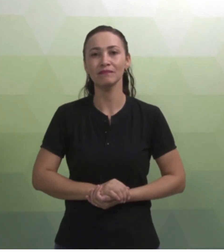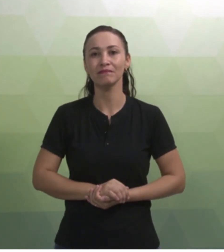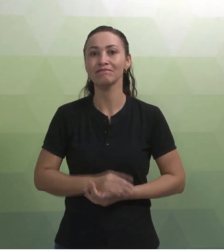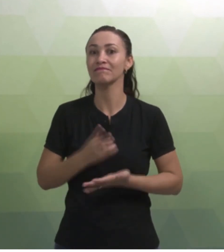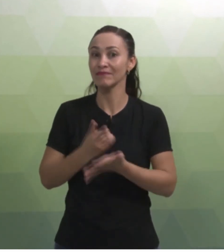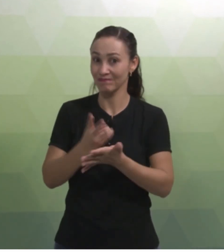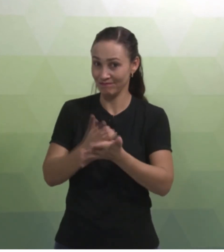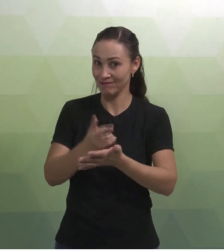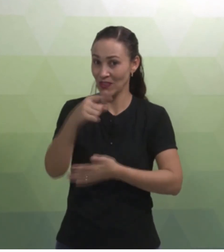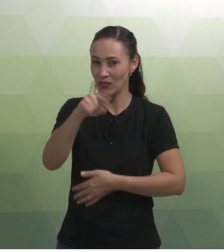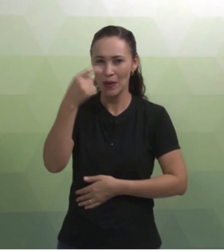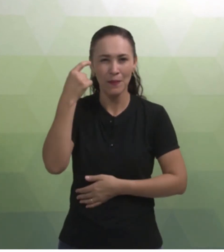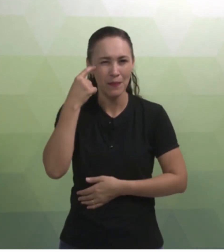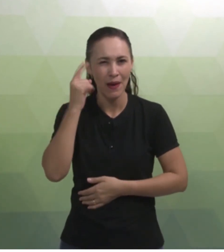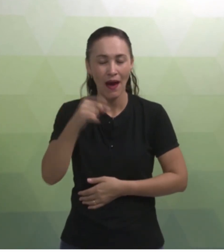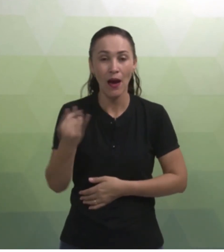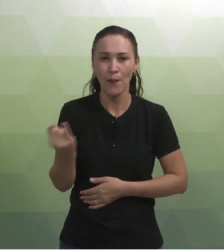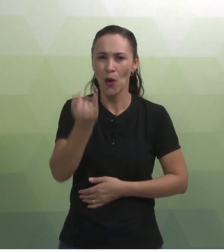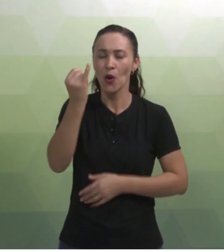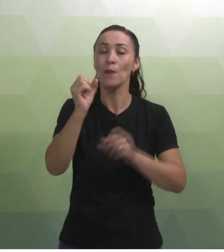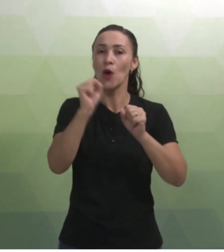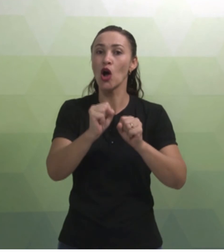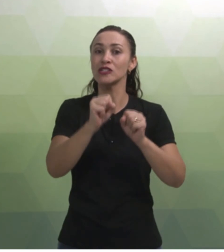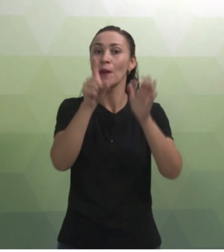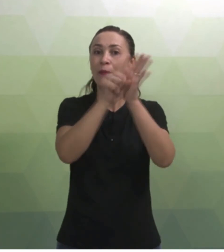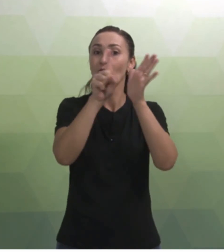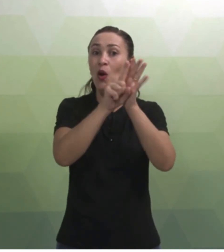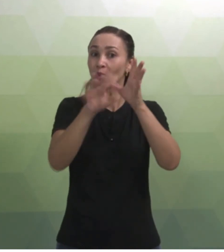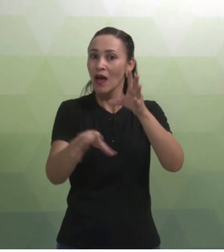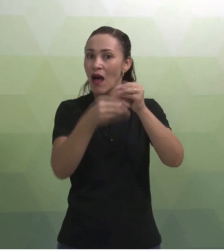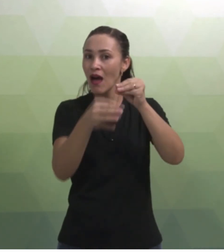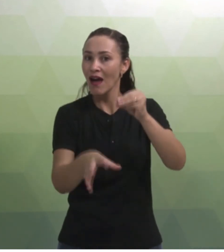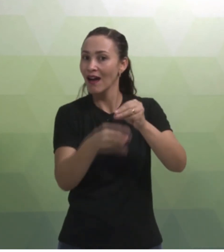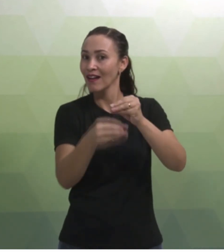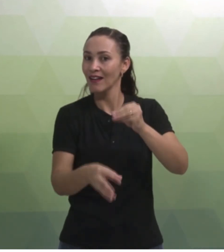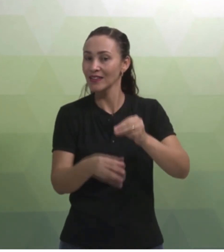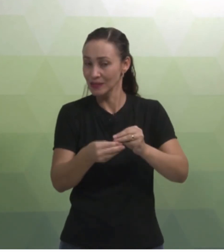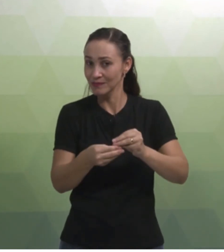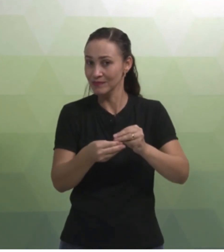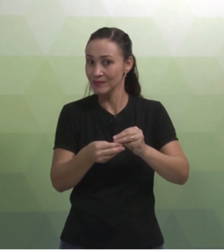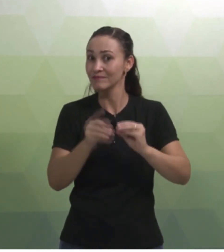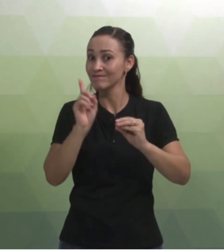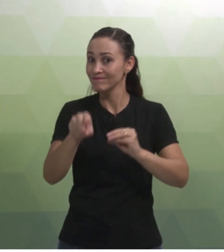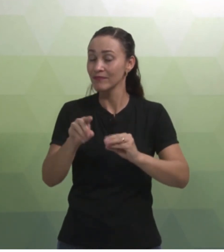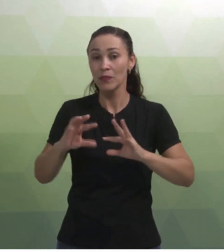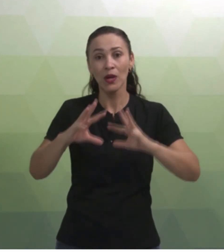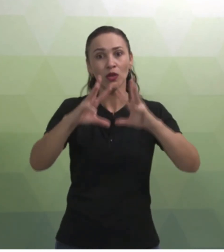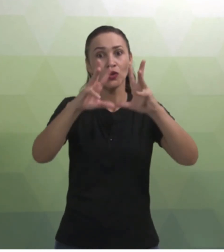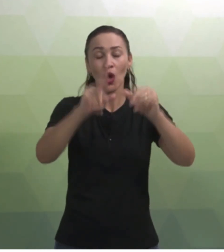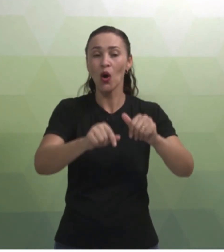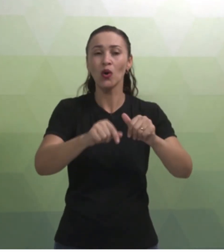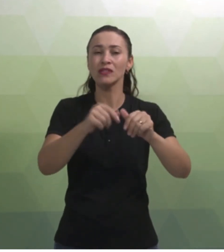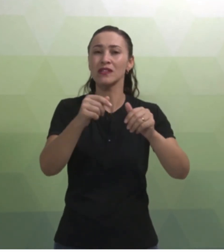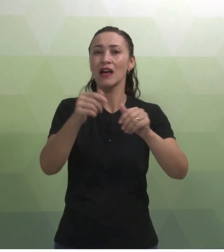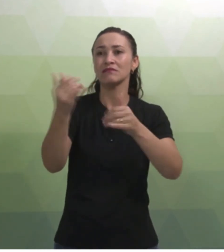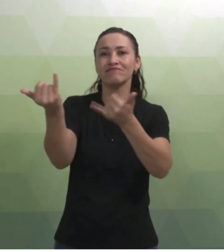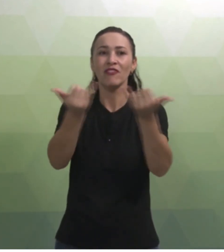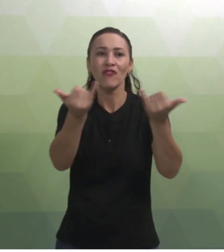Continuando, se acharem importante, podem acrescentar perguntas a este questionário. De forma que todas as informações que